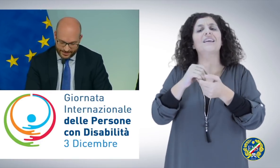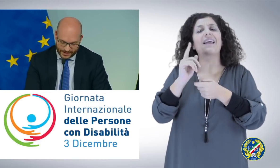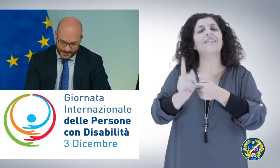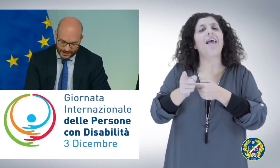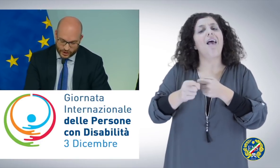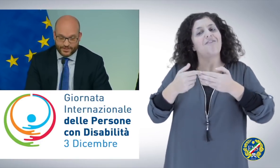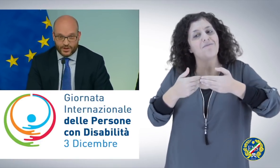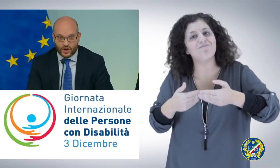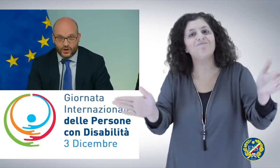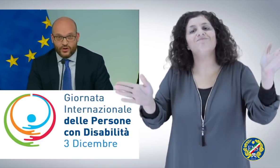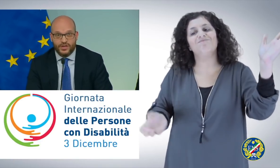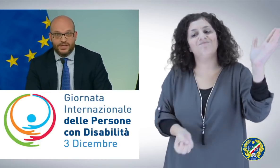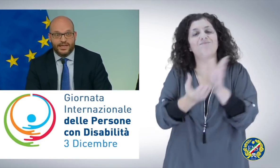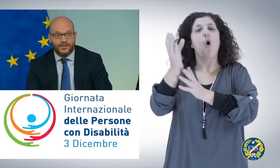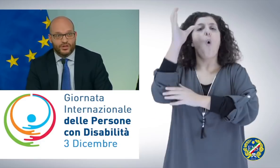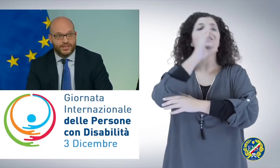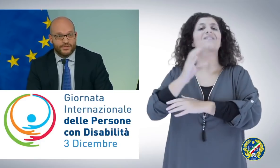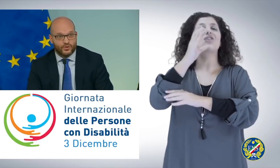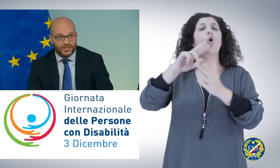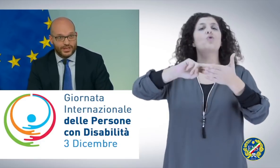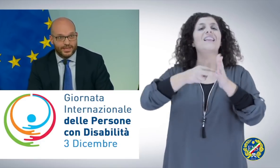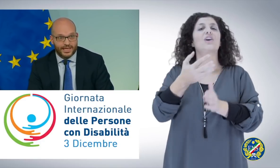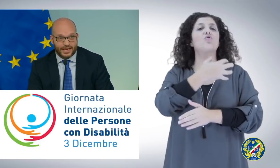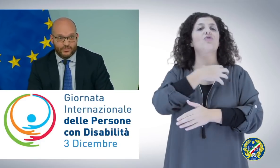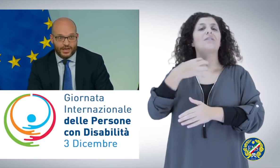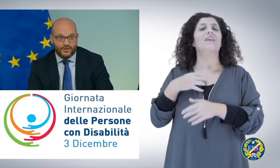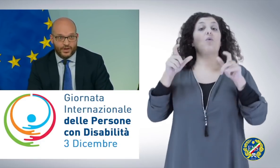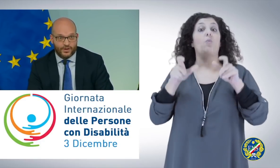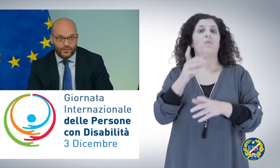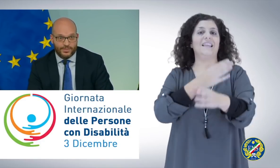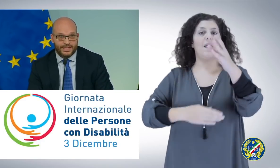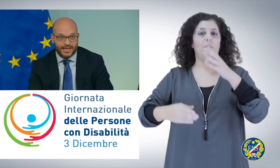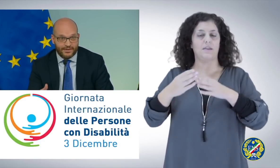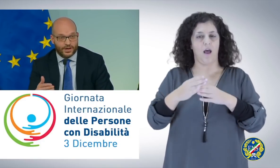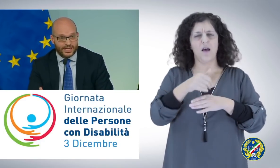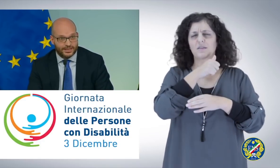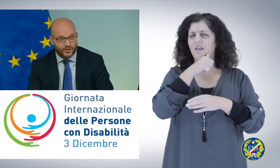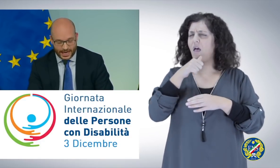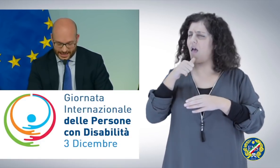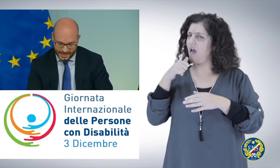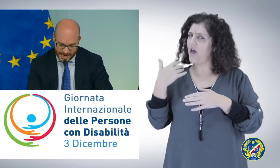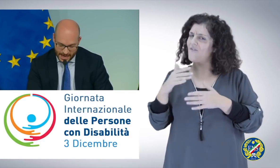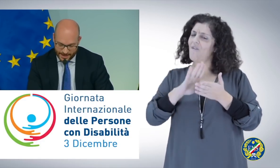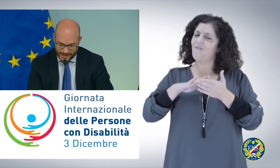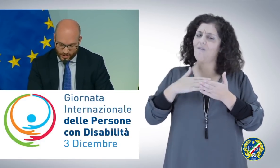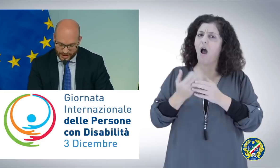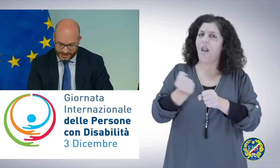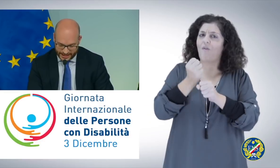'osservatorio tecnico-scientifico sulla disabilità, che ha un valore fondamentale e lavorerà insieme a noi anche per il codice